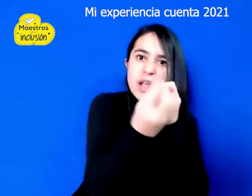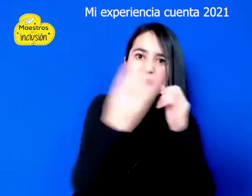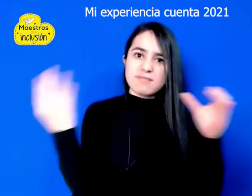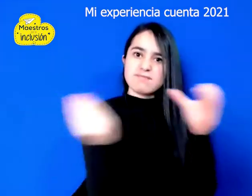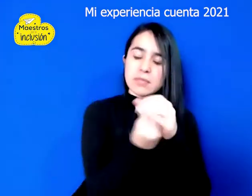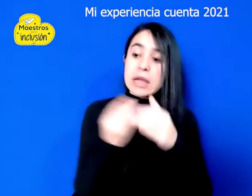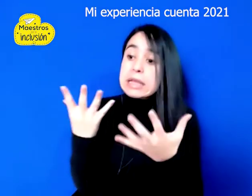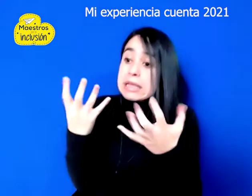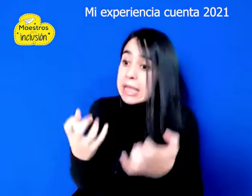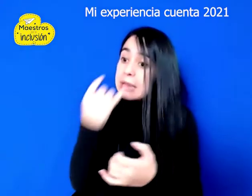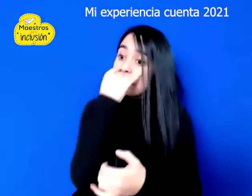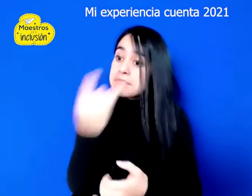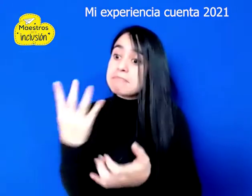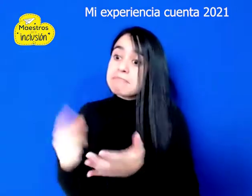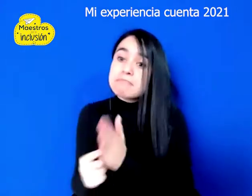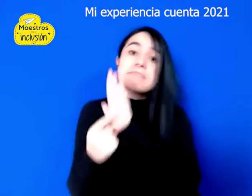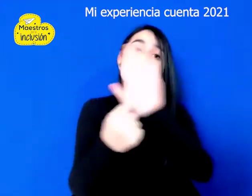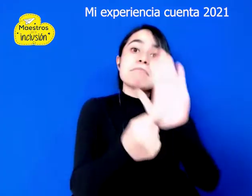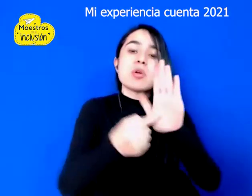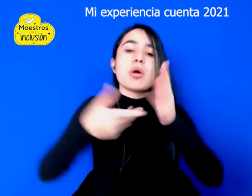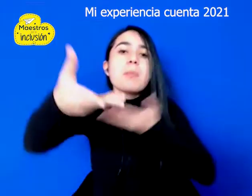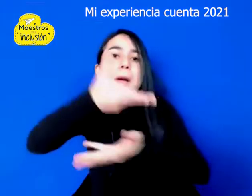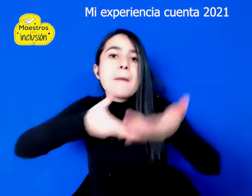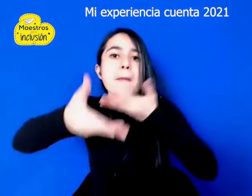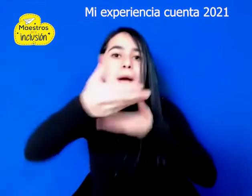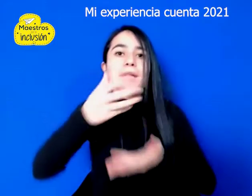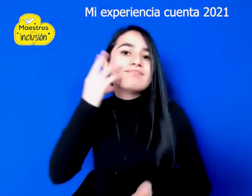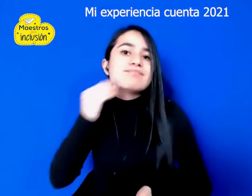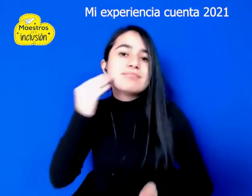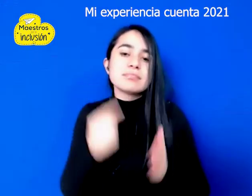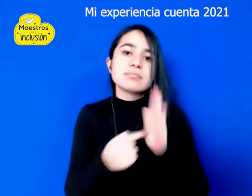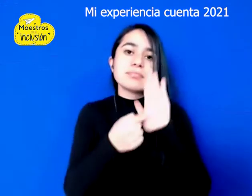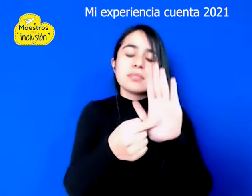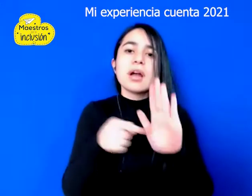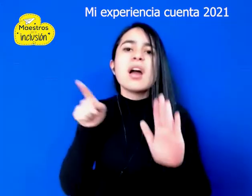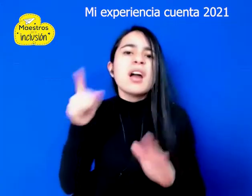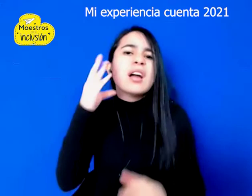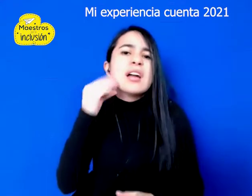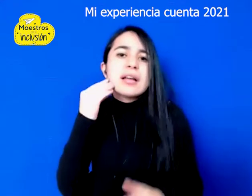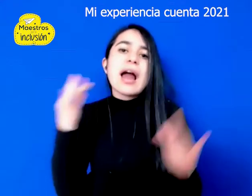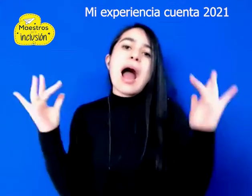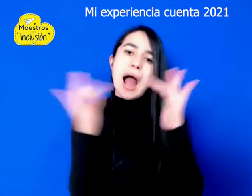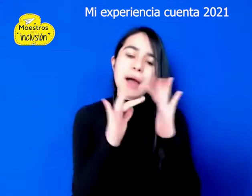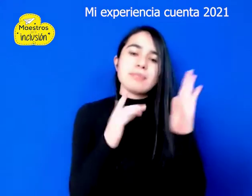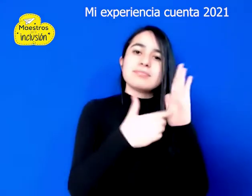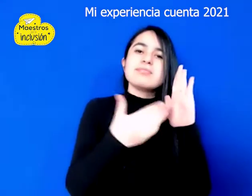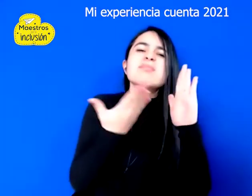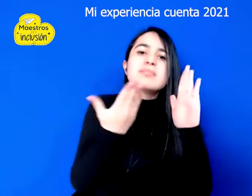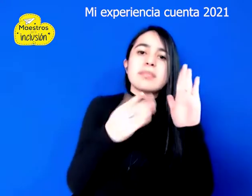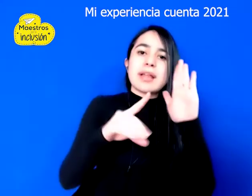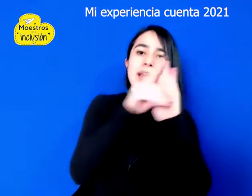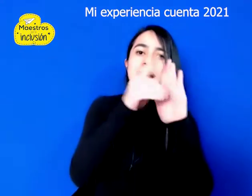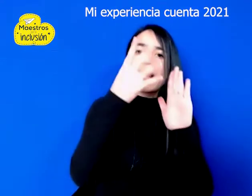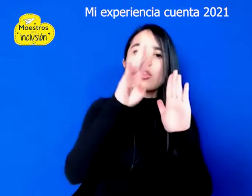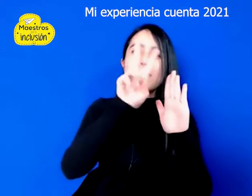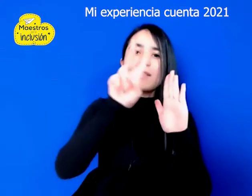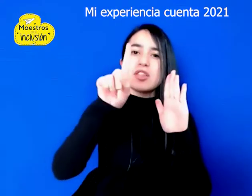socializar sus experiencias pedagógicas teniendo en cuenta las ofertas del decreto 1421 de